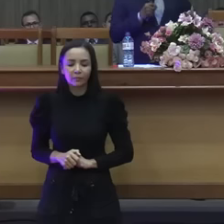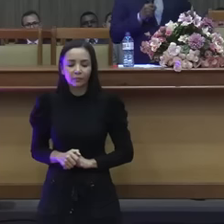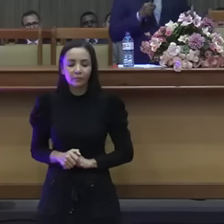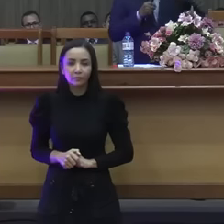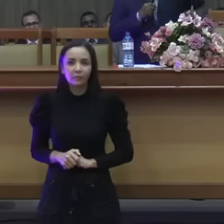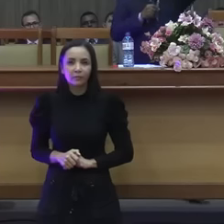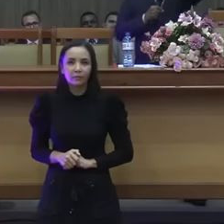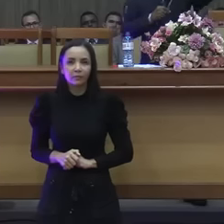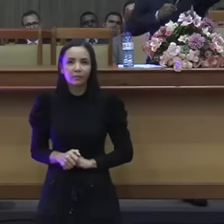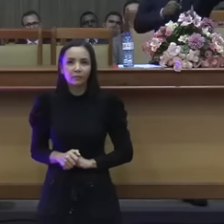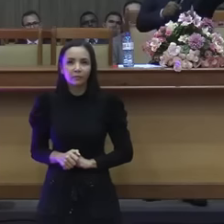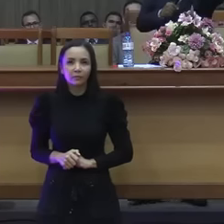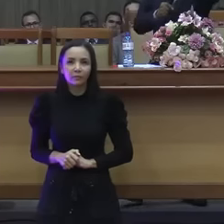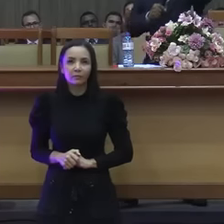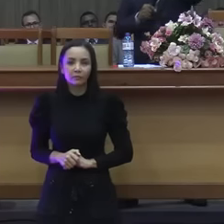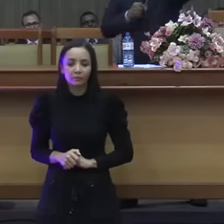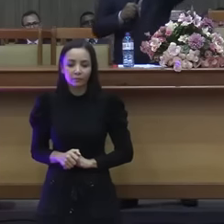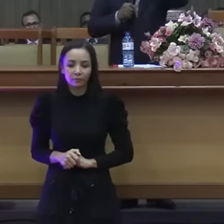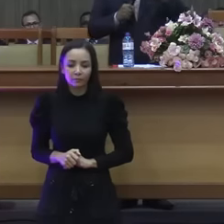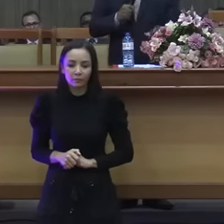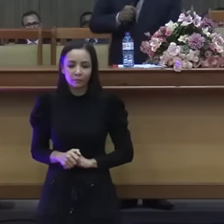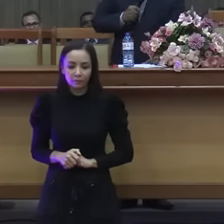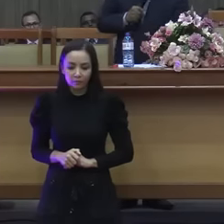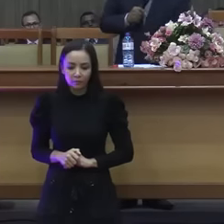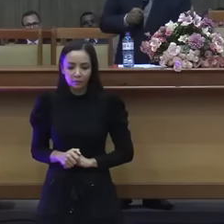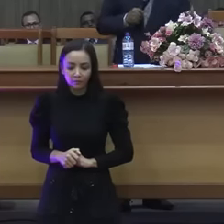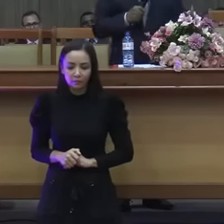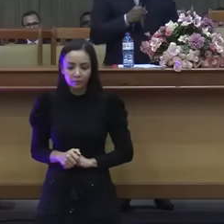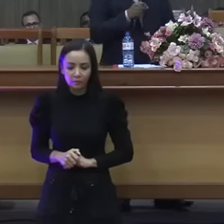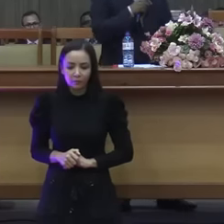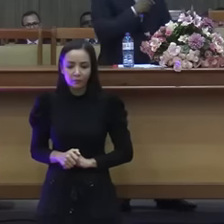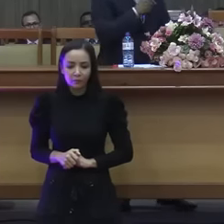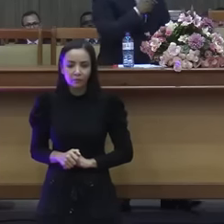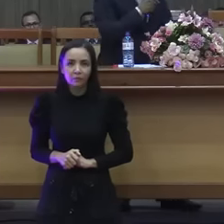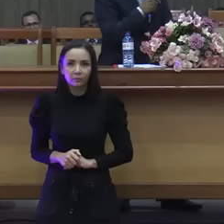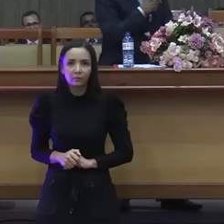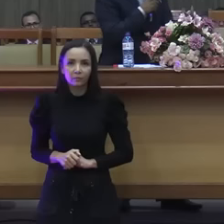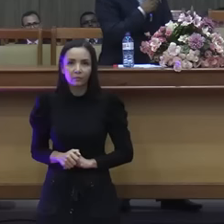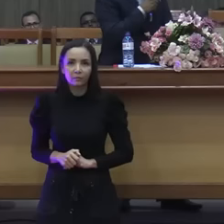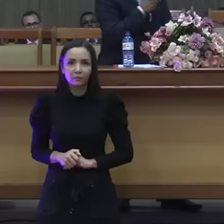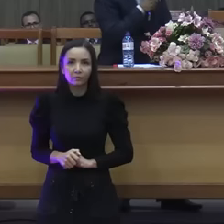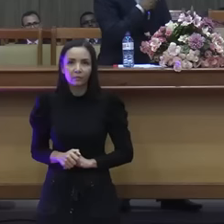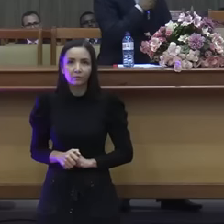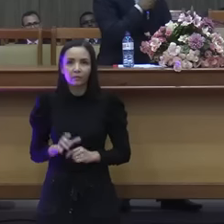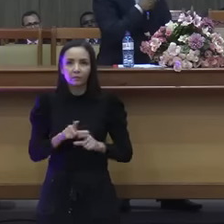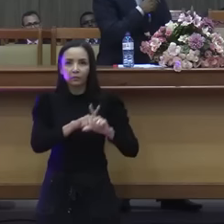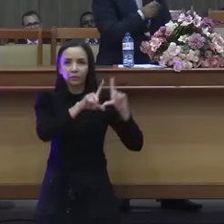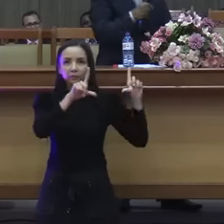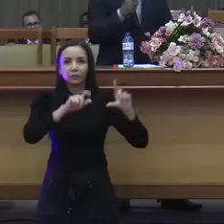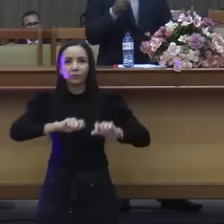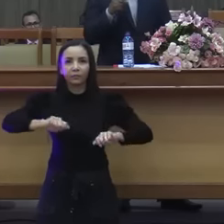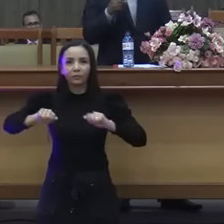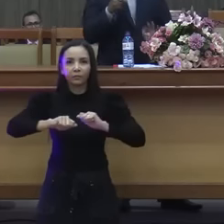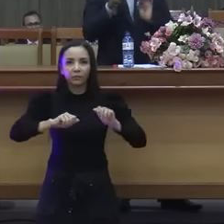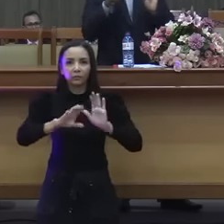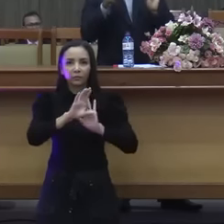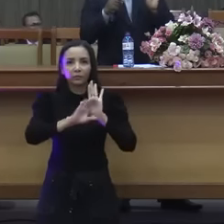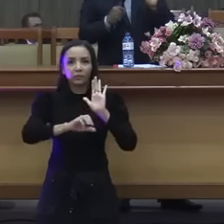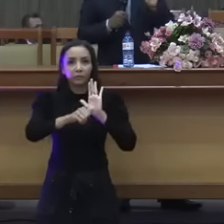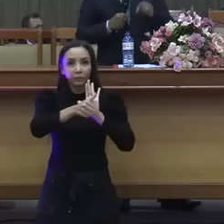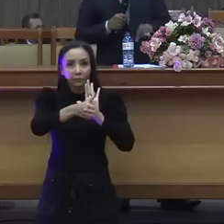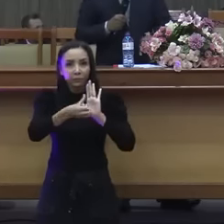Não sei não, mas, coloca aí Atos 16,21, etos,